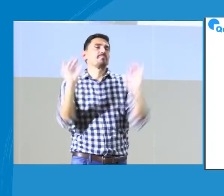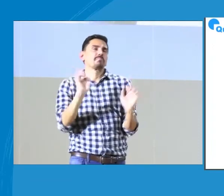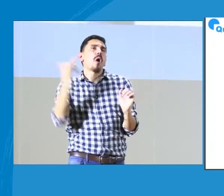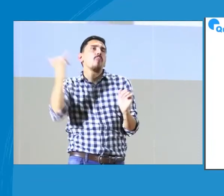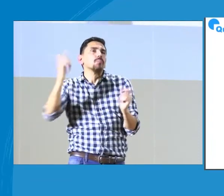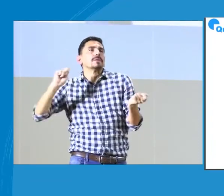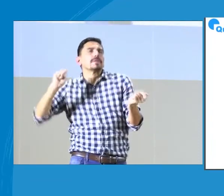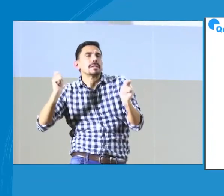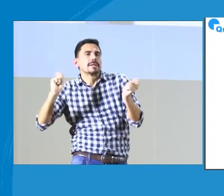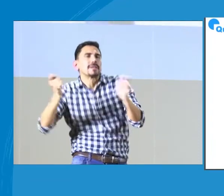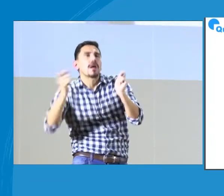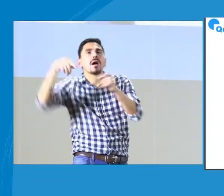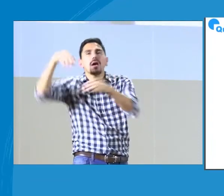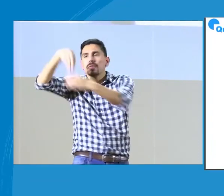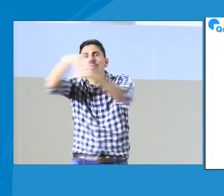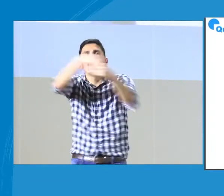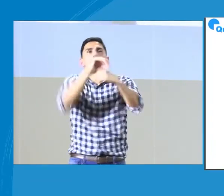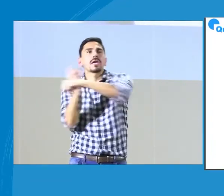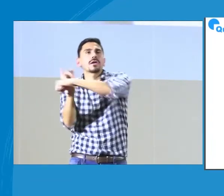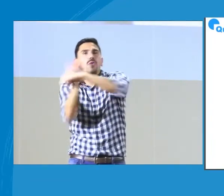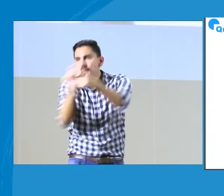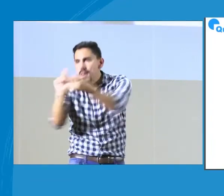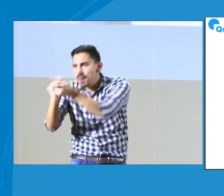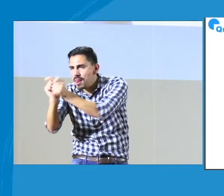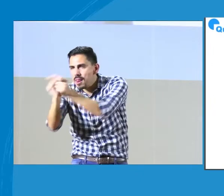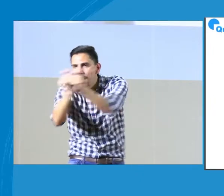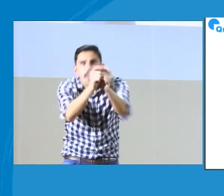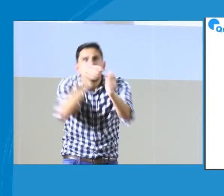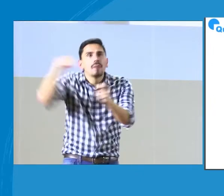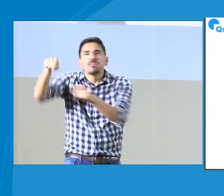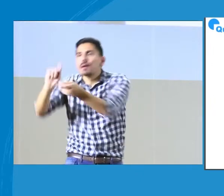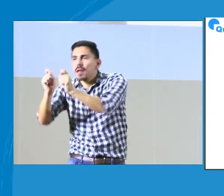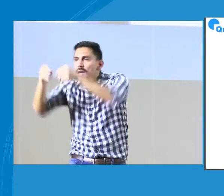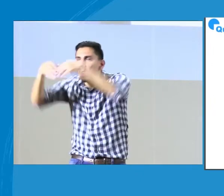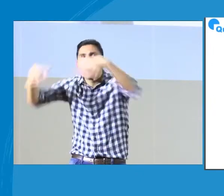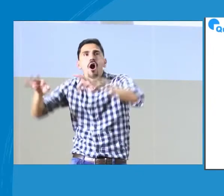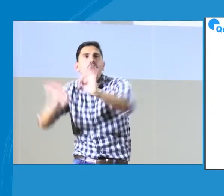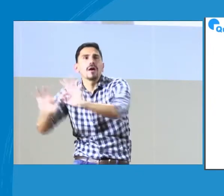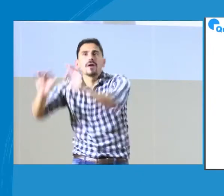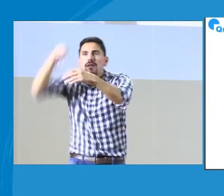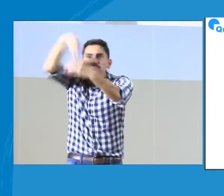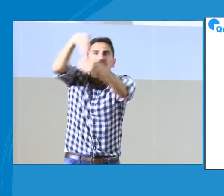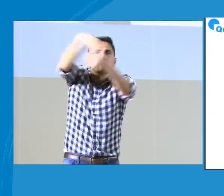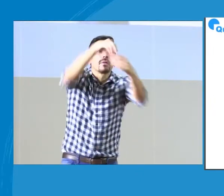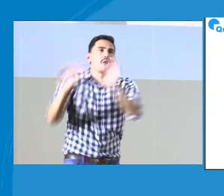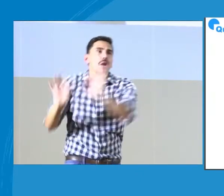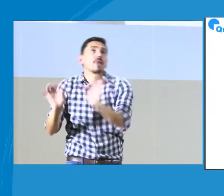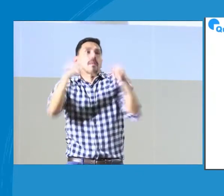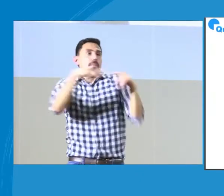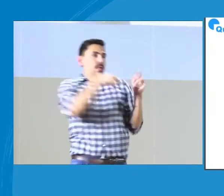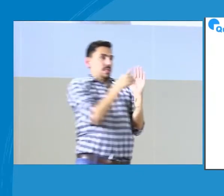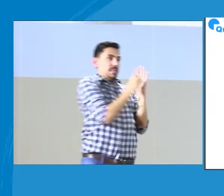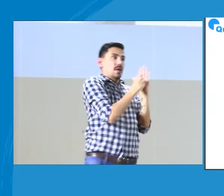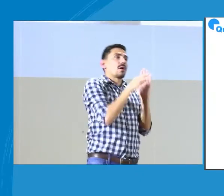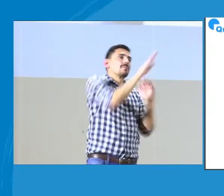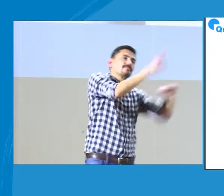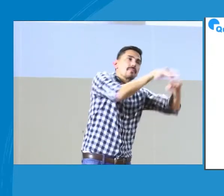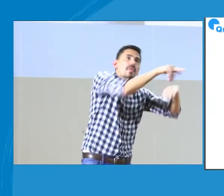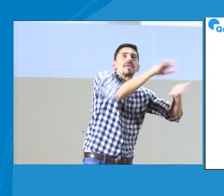está haciendo esta implementación durante los cinco años. que hacer cambios, diferentes ajustes al interior de las organizaciones,